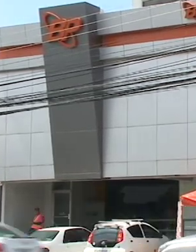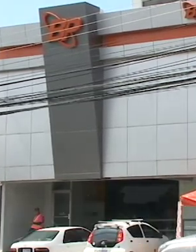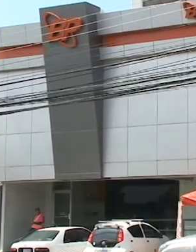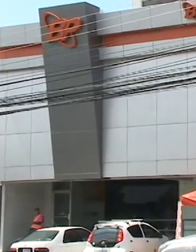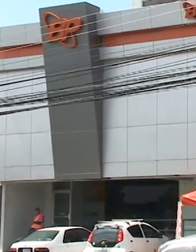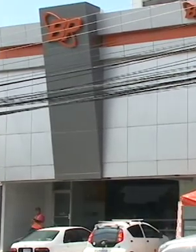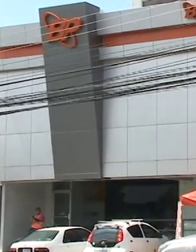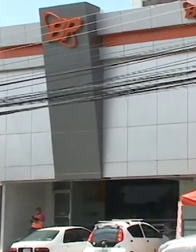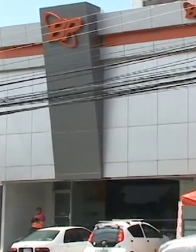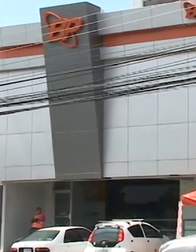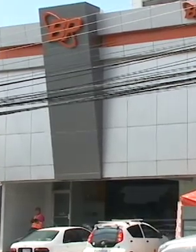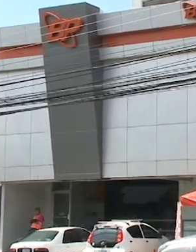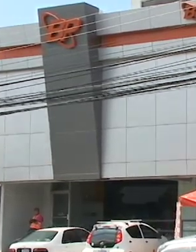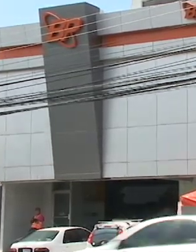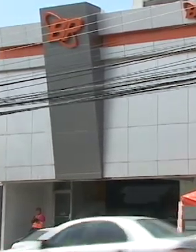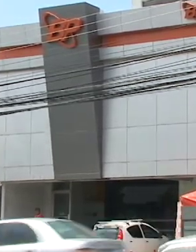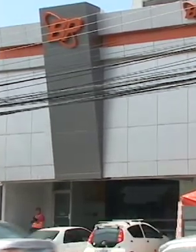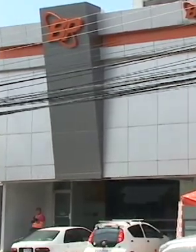directriz del gobierno.